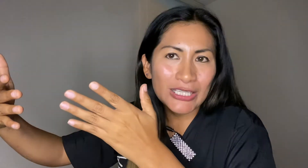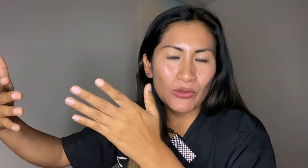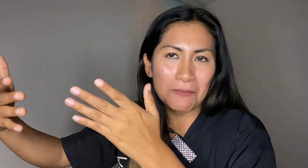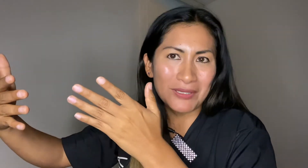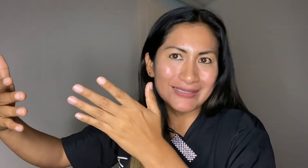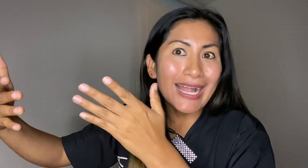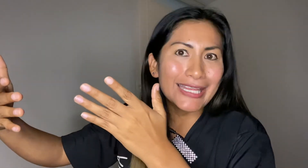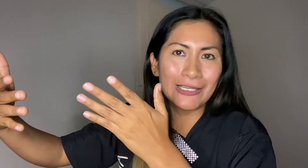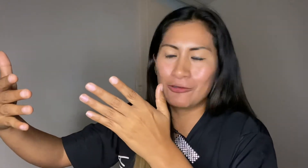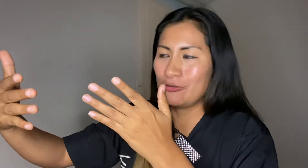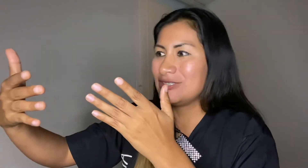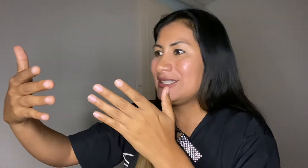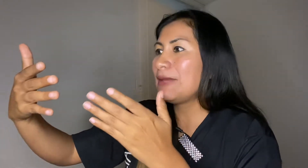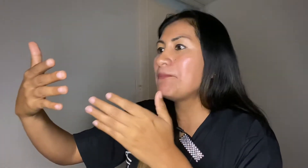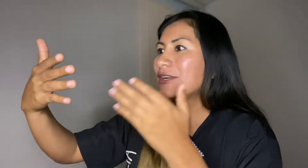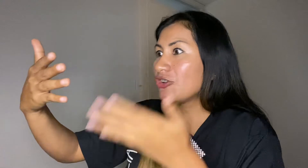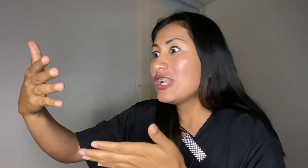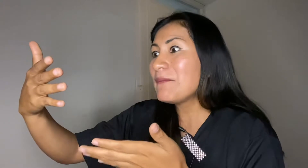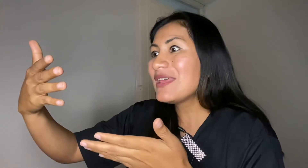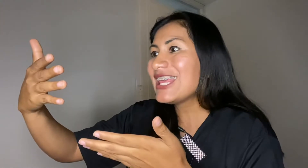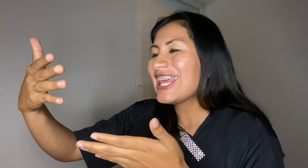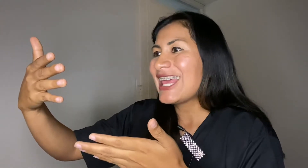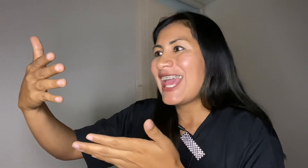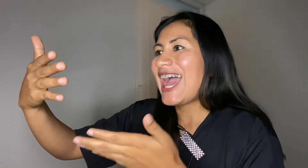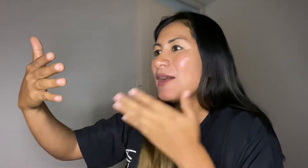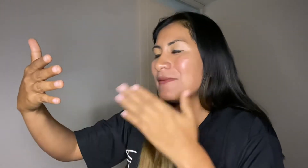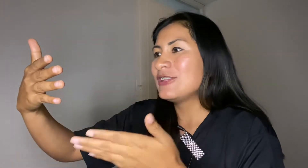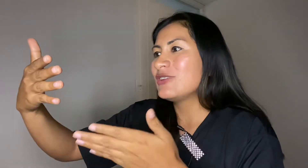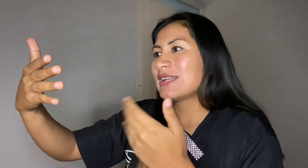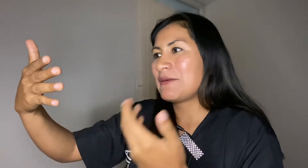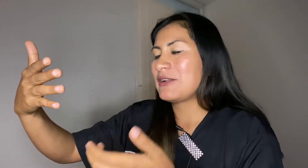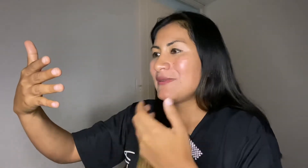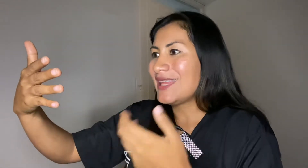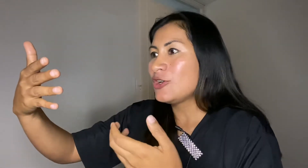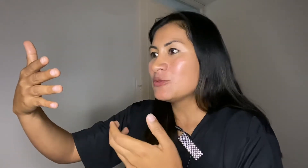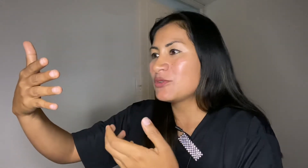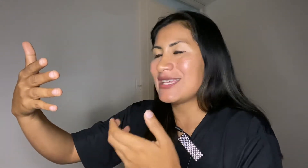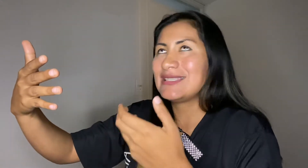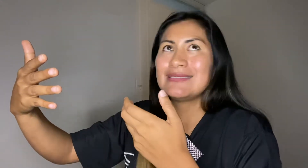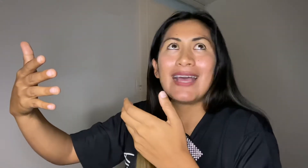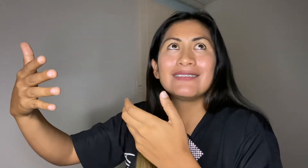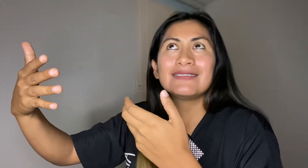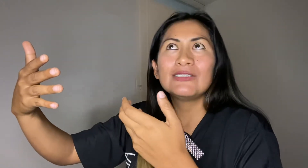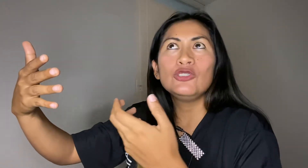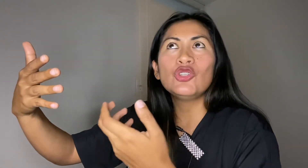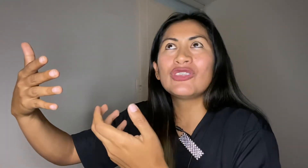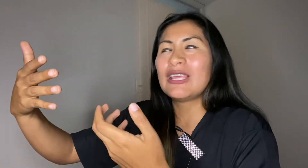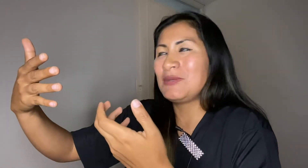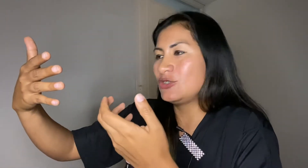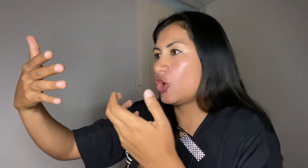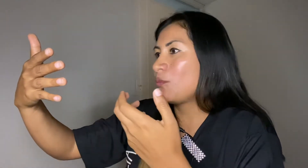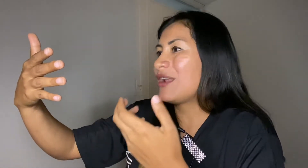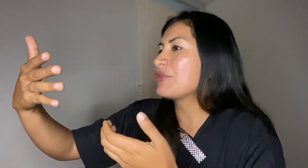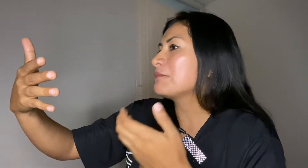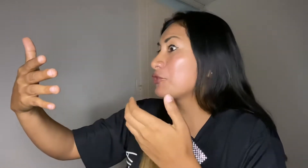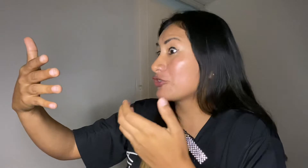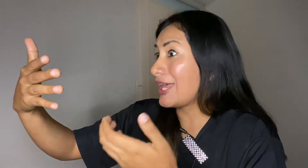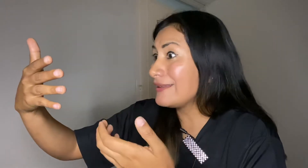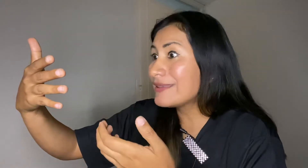o empresaria. Entonces dile, perdóname hábito de grabar videos porque quizás no te he visto como algo importante